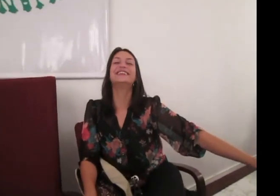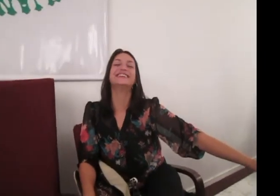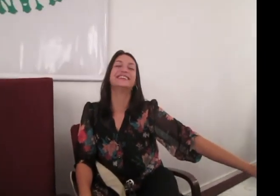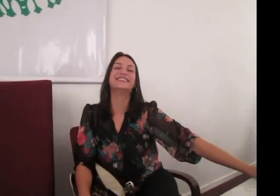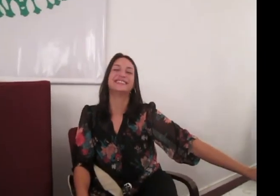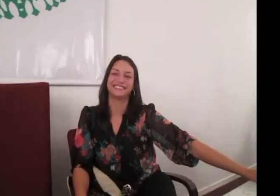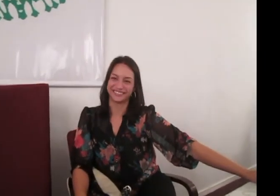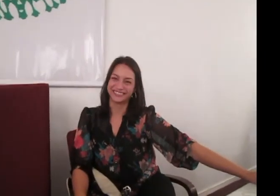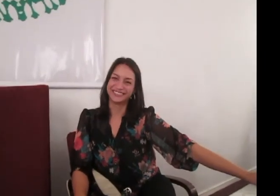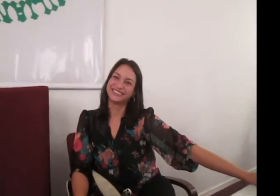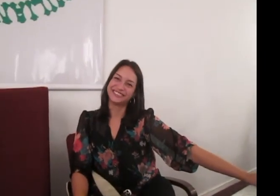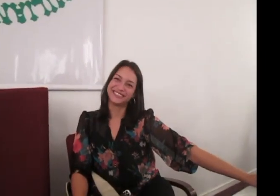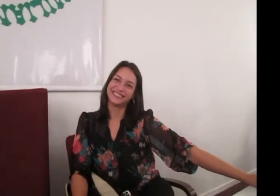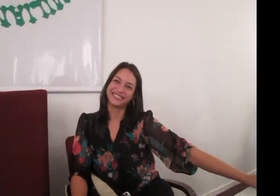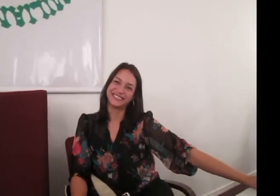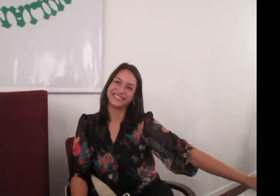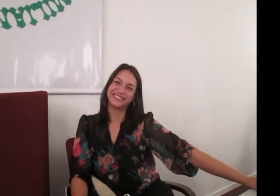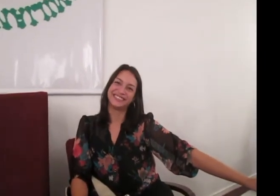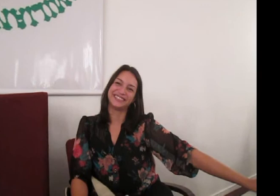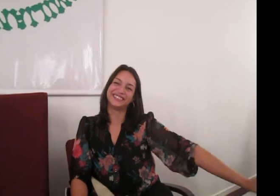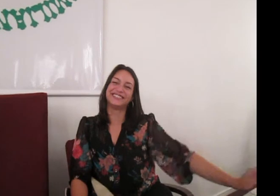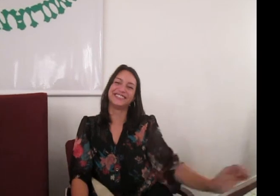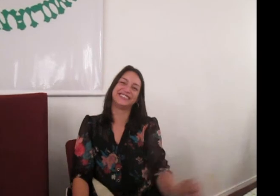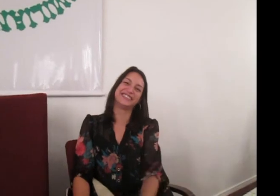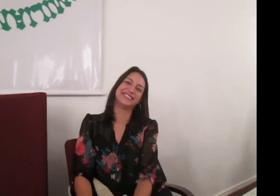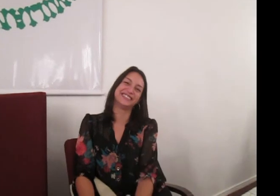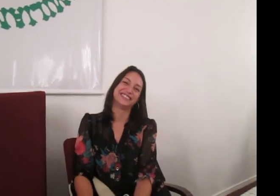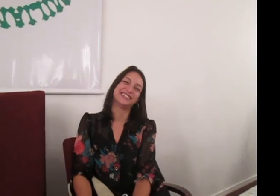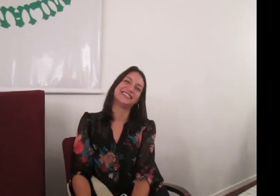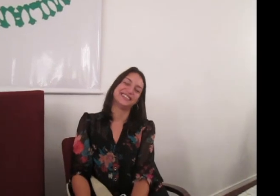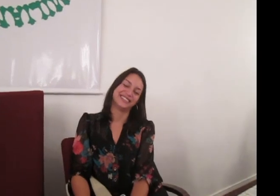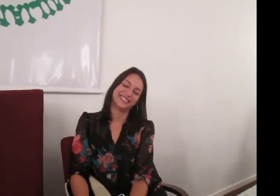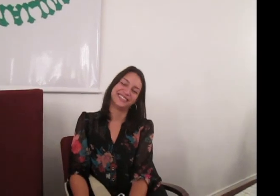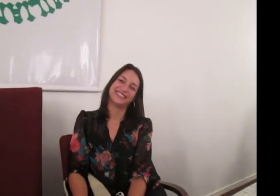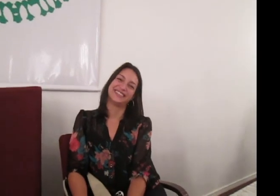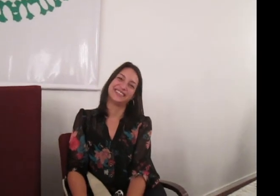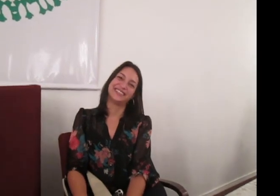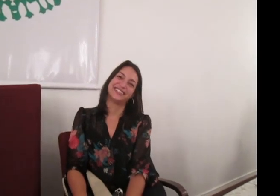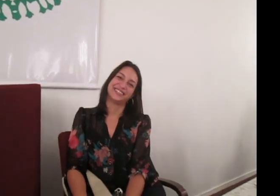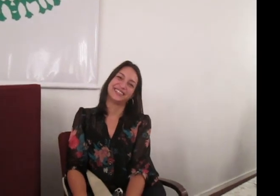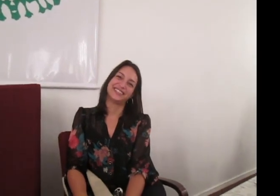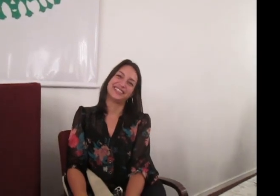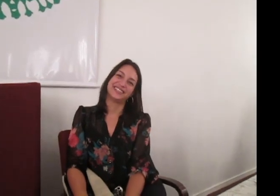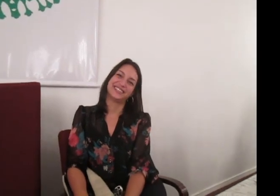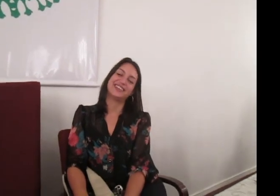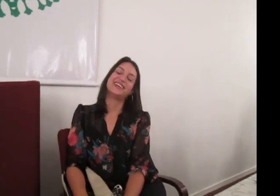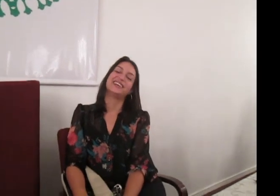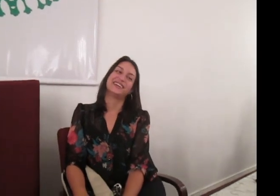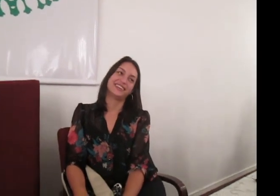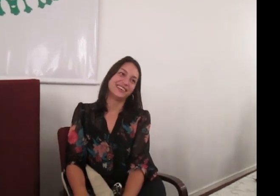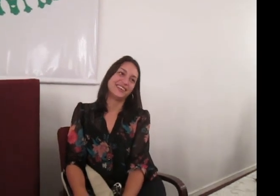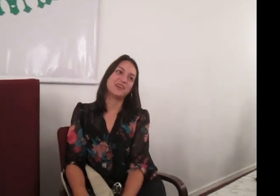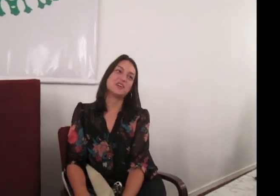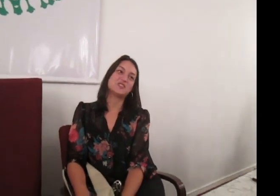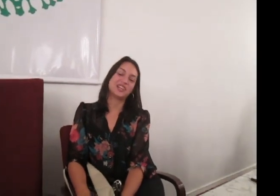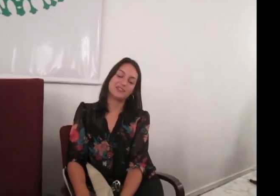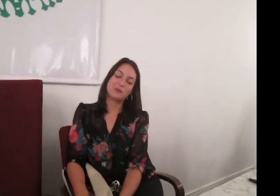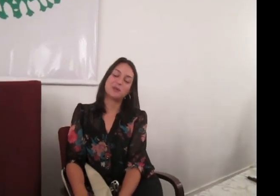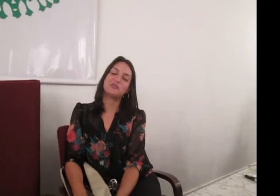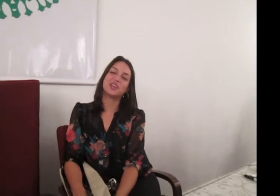vocabulário técnico em libras? Esse é um assunto extremamente importante. Eu acho